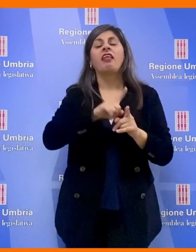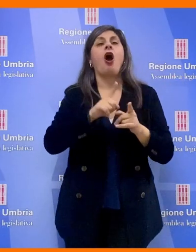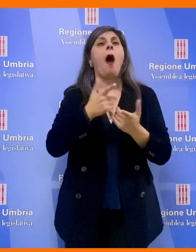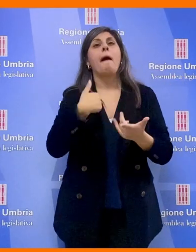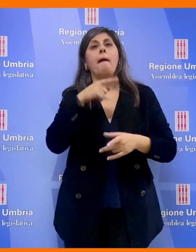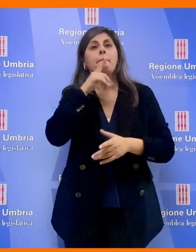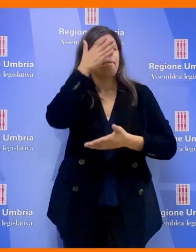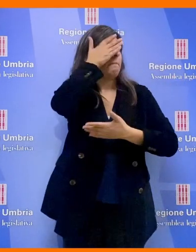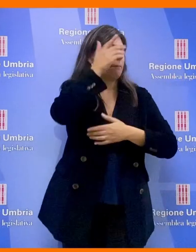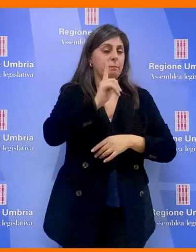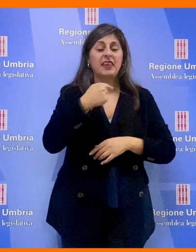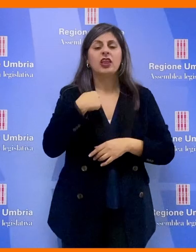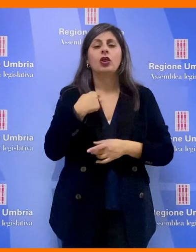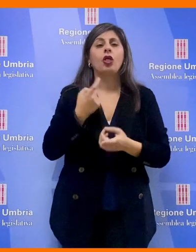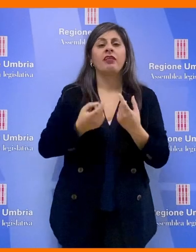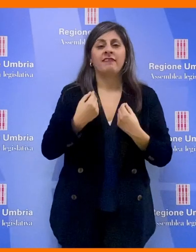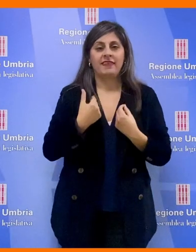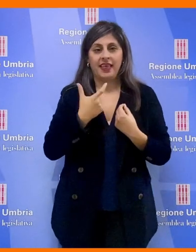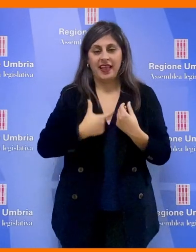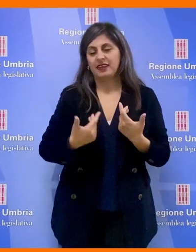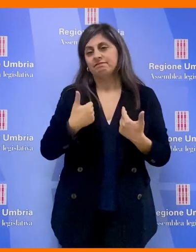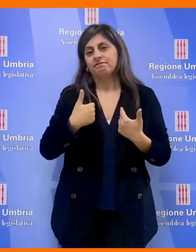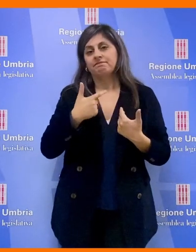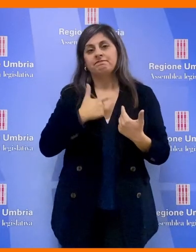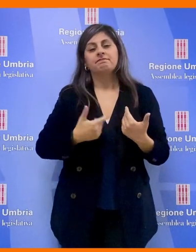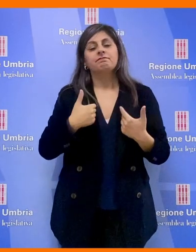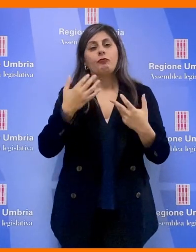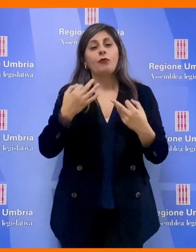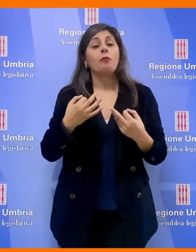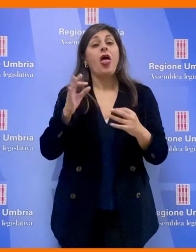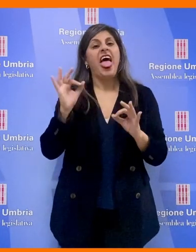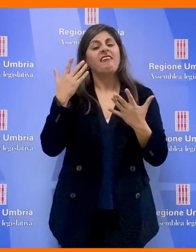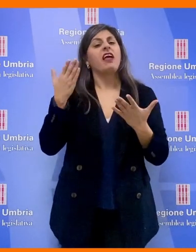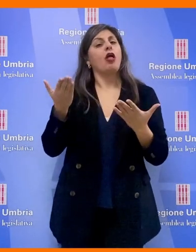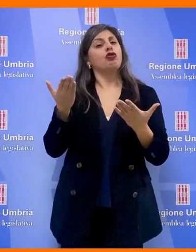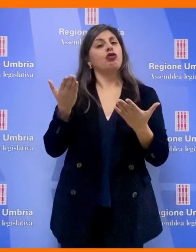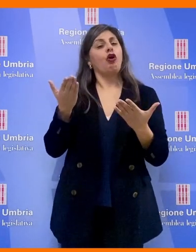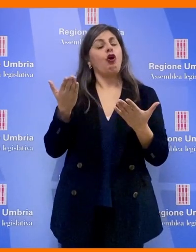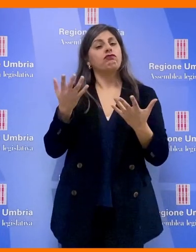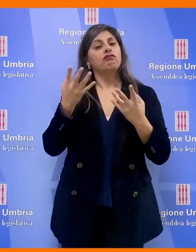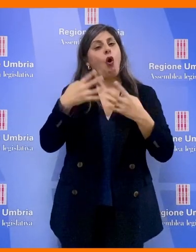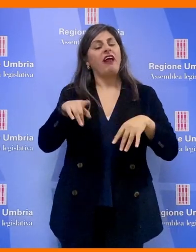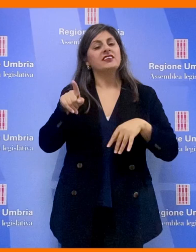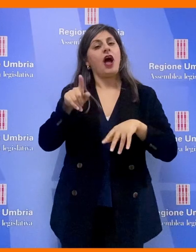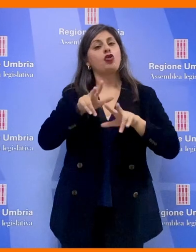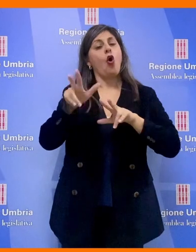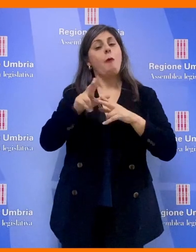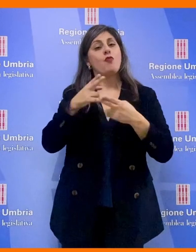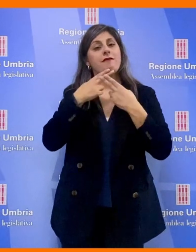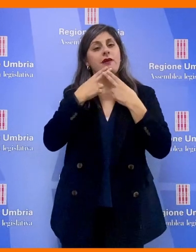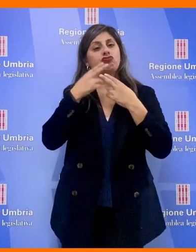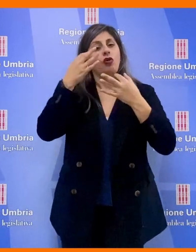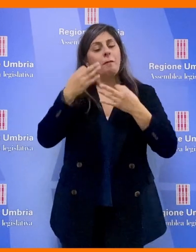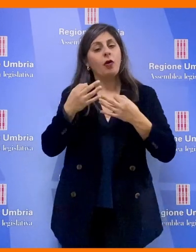tappati. vengo da un evento che è stato organizzato dal comune di Marciano proprio